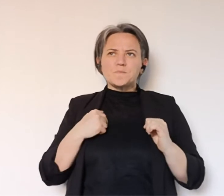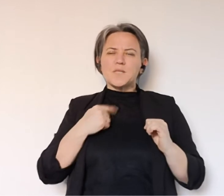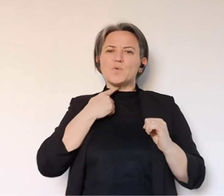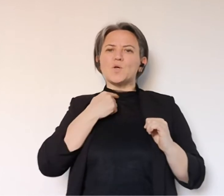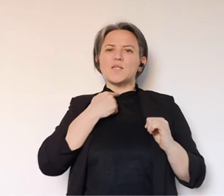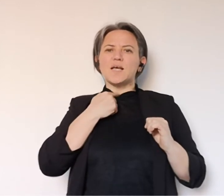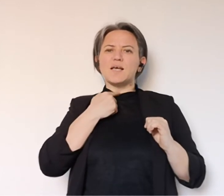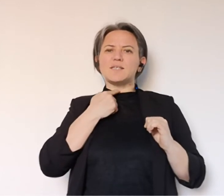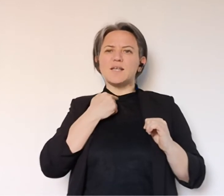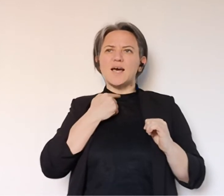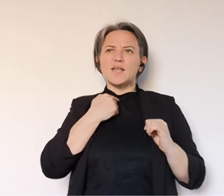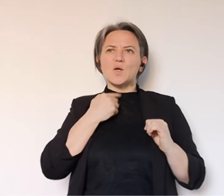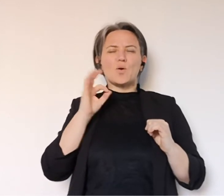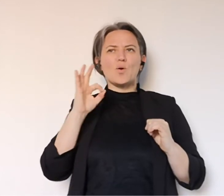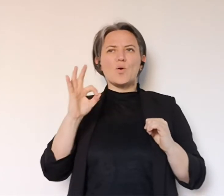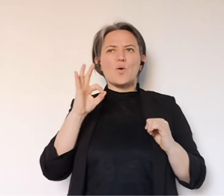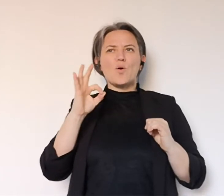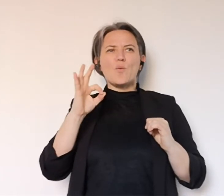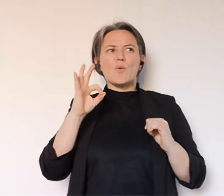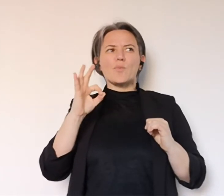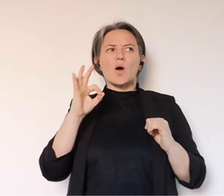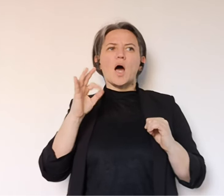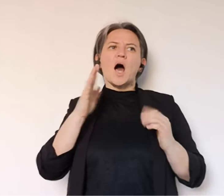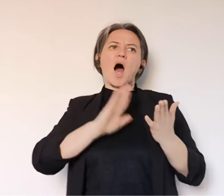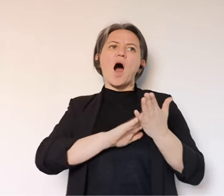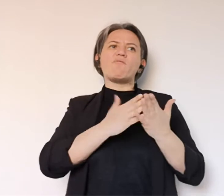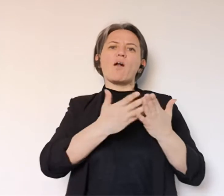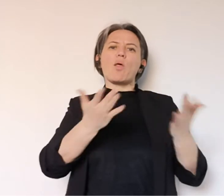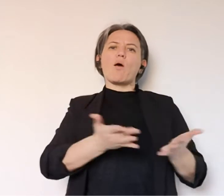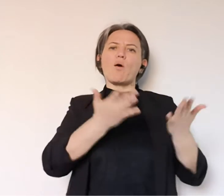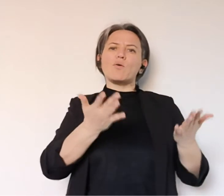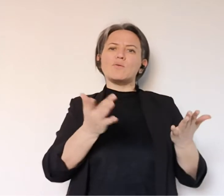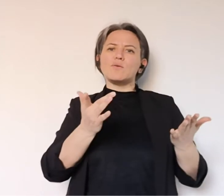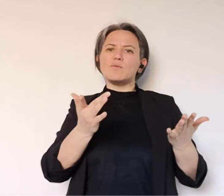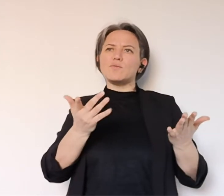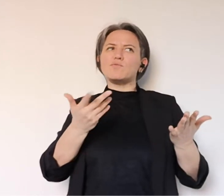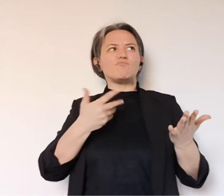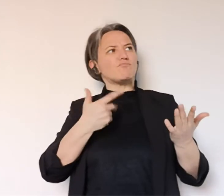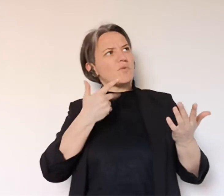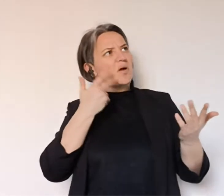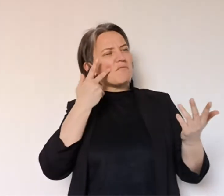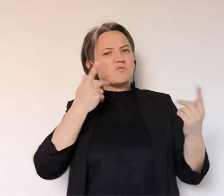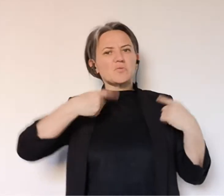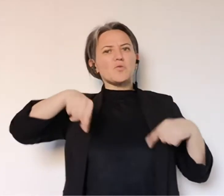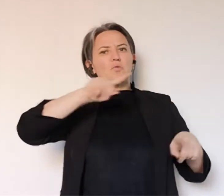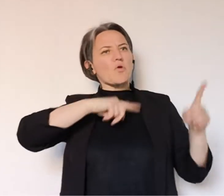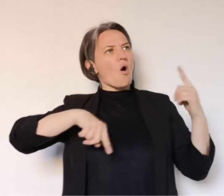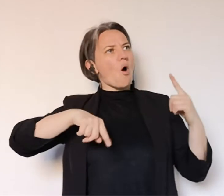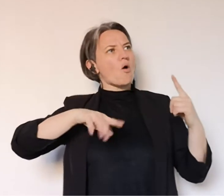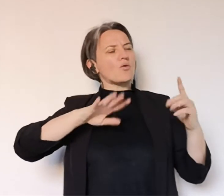molto desiderio ma al tempo stesso anche la capacità penso di dare meno per